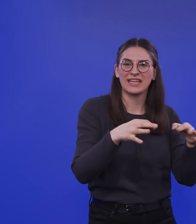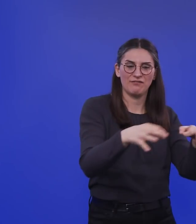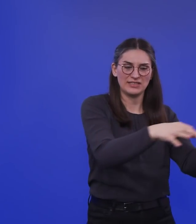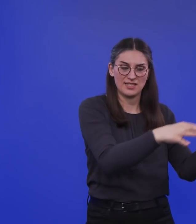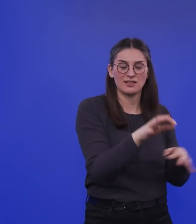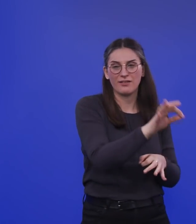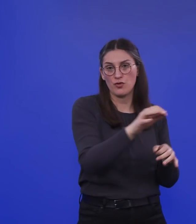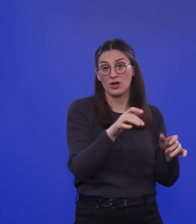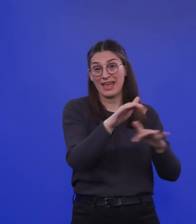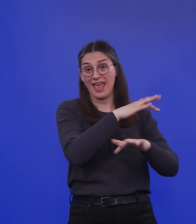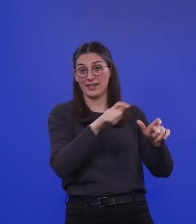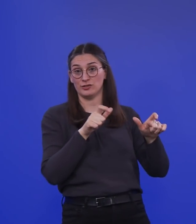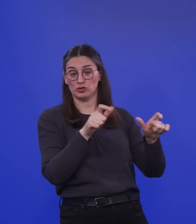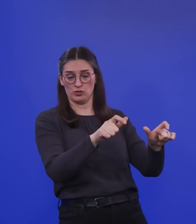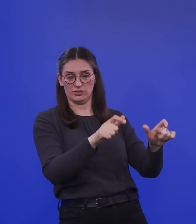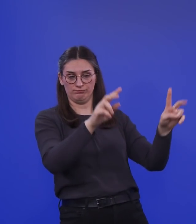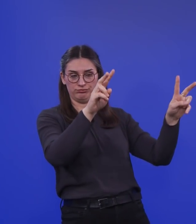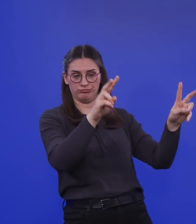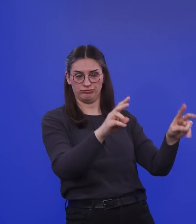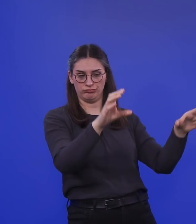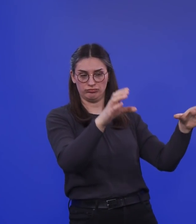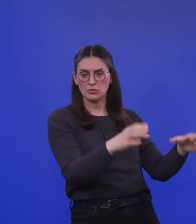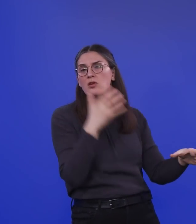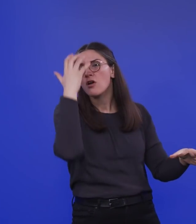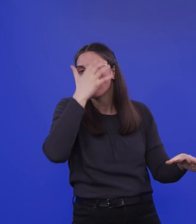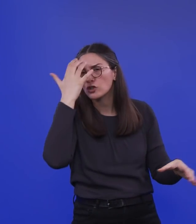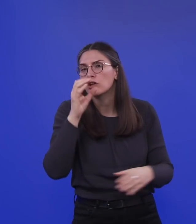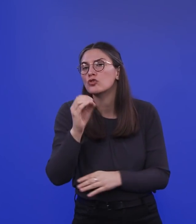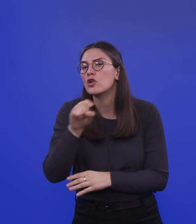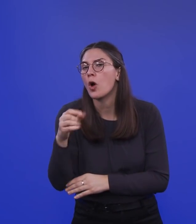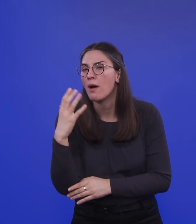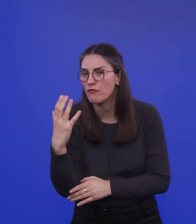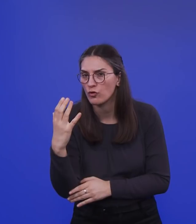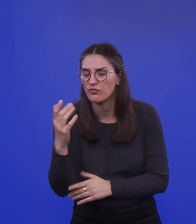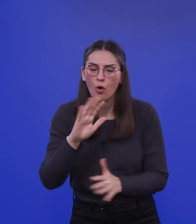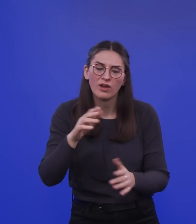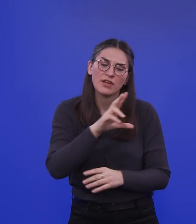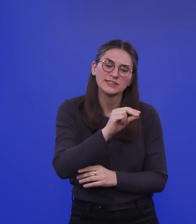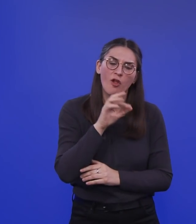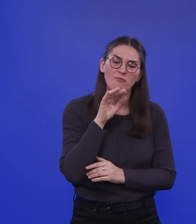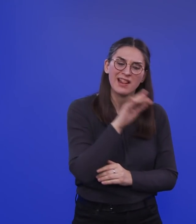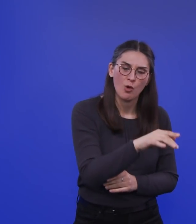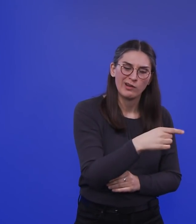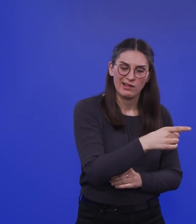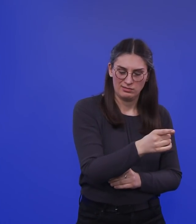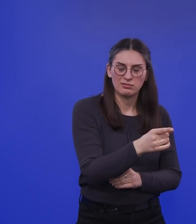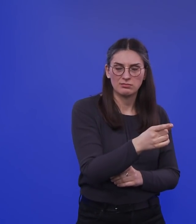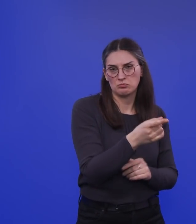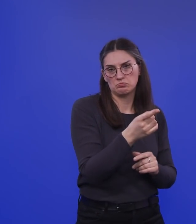Also bis das von selbst weniger wird. Sondern rechnen wir mal nur 0,5, also ungefähr 12 Millionen von den 40- bis 60-Jährigen müssten sich